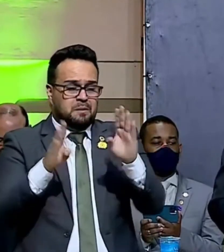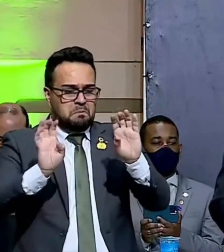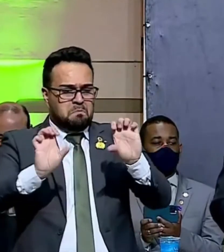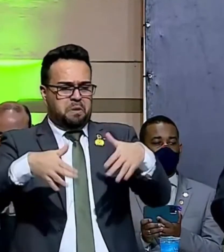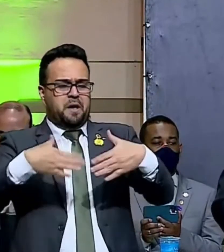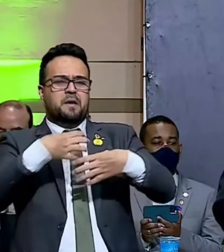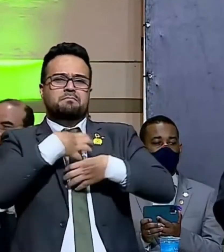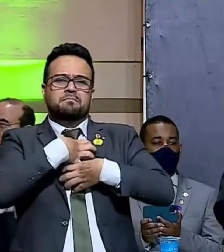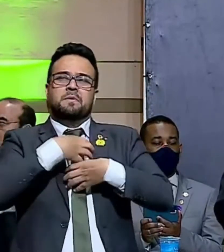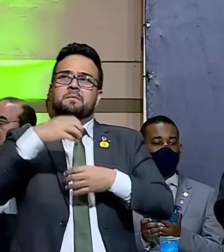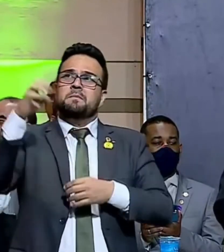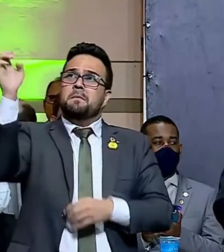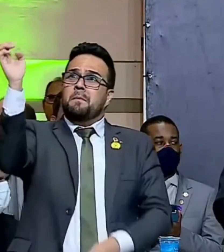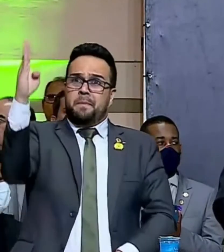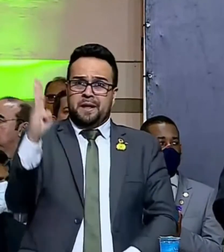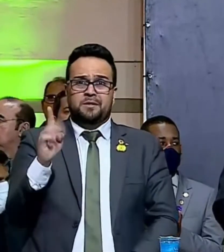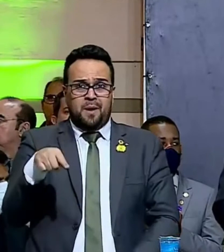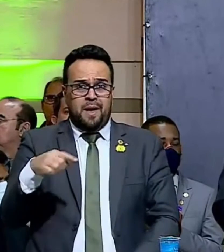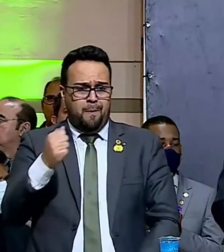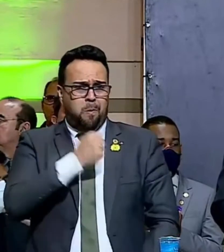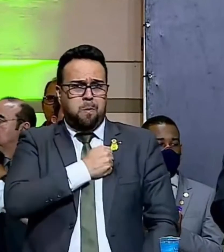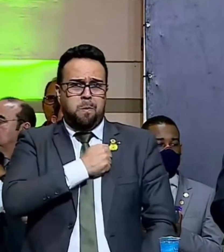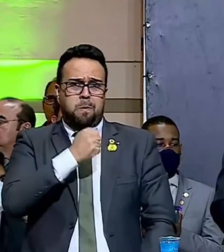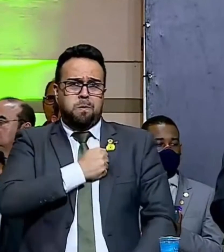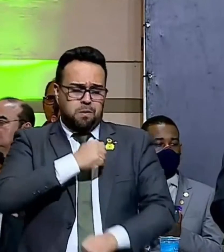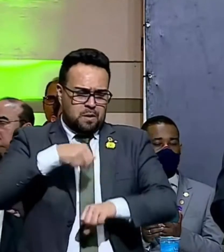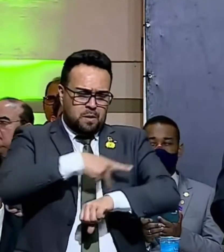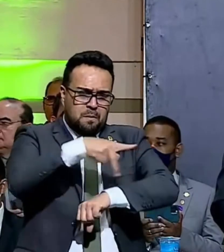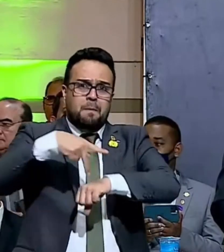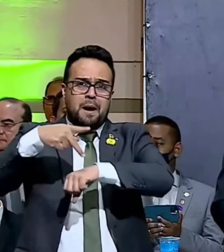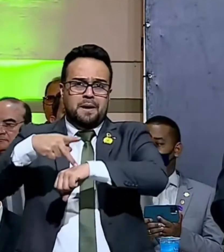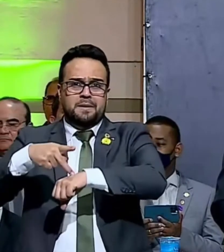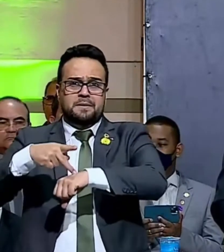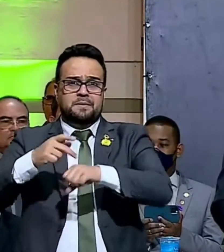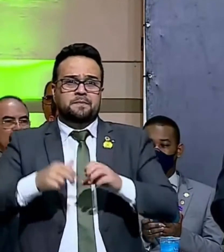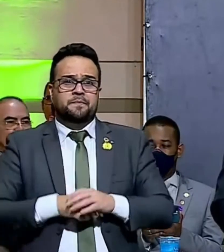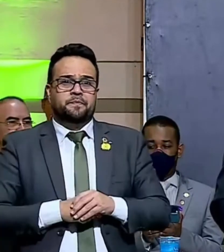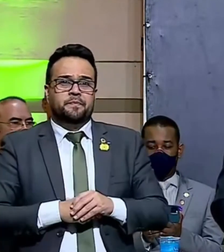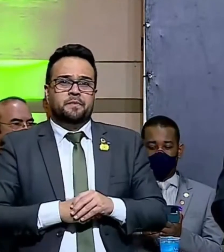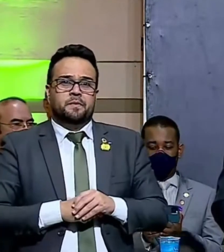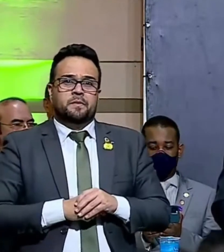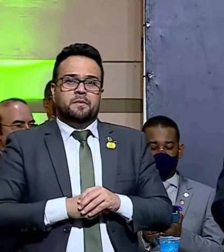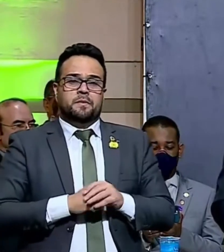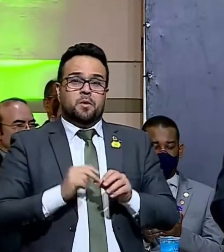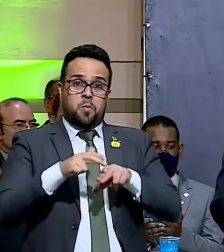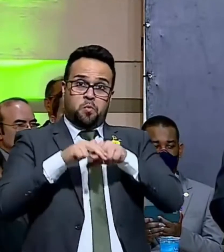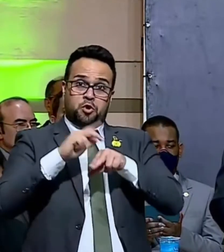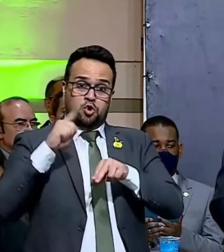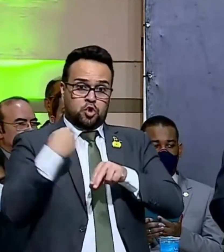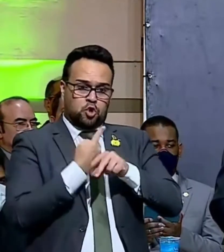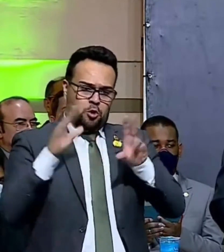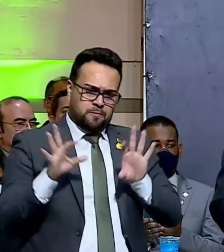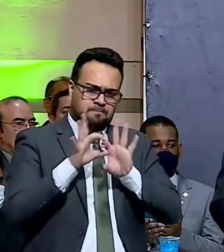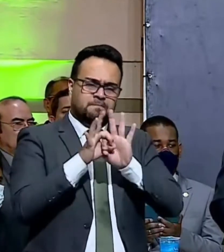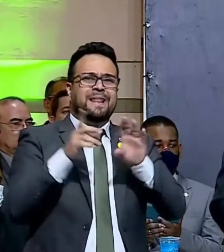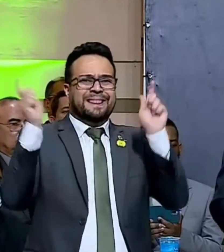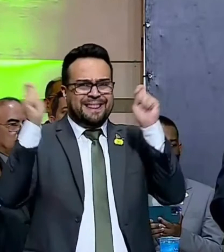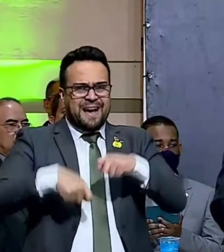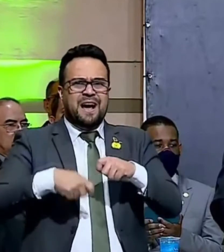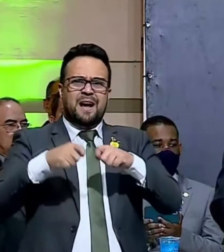O Brasil é uma grande nação. Com ele, nós venceremos os obstáculos.